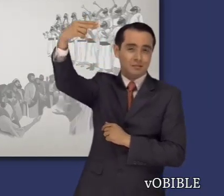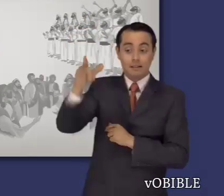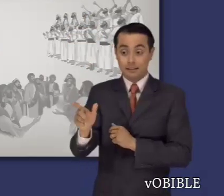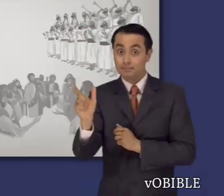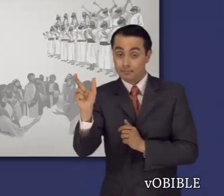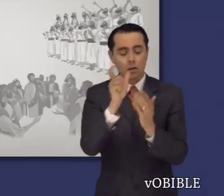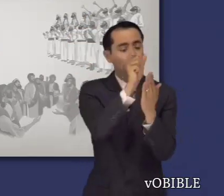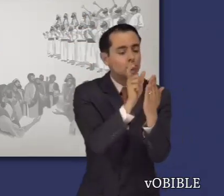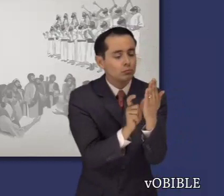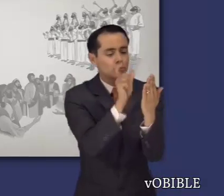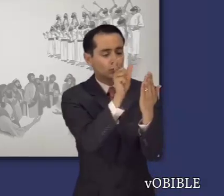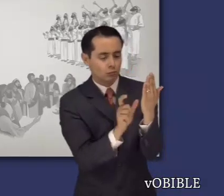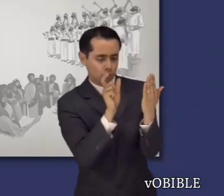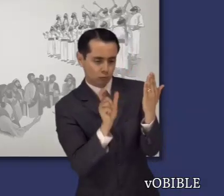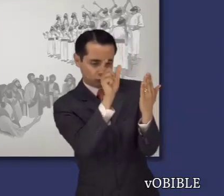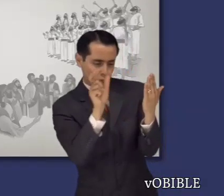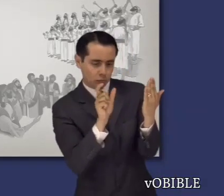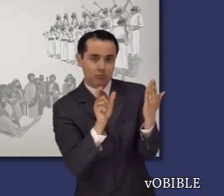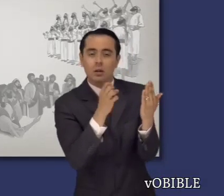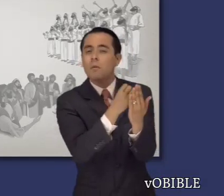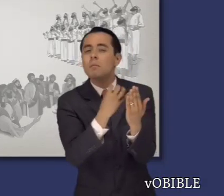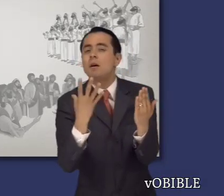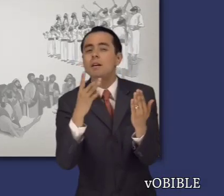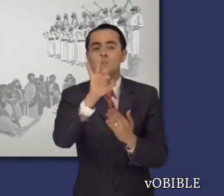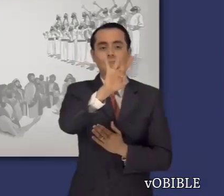aparecen casi 800 veces en todo el libro.